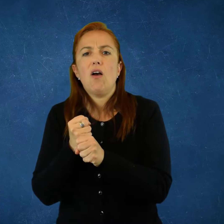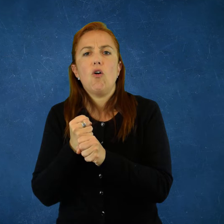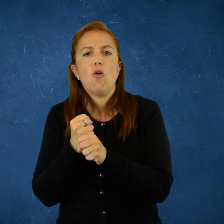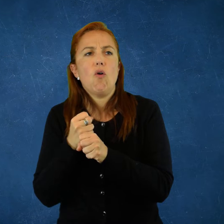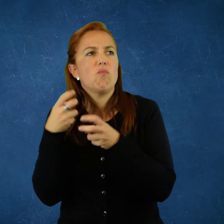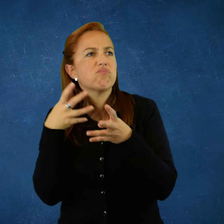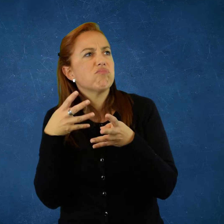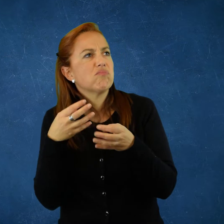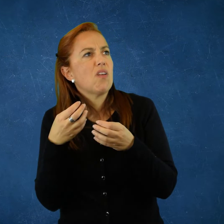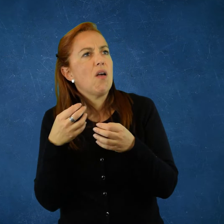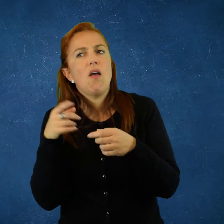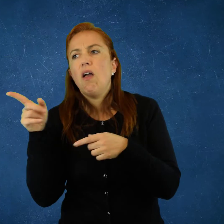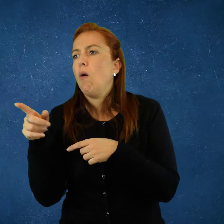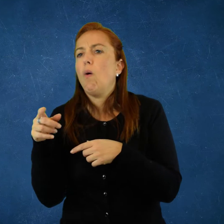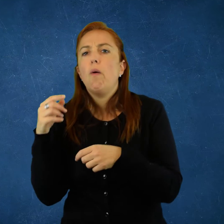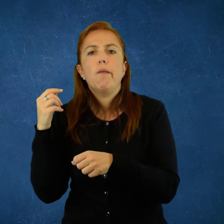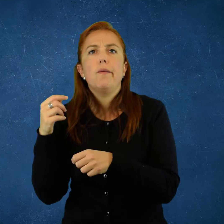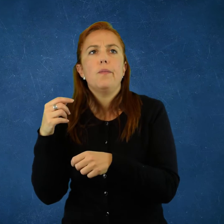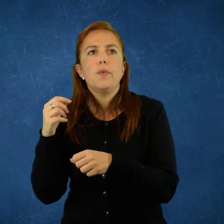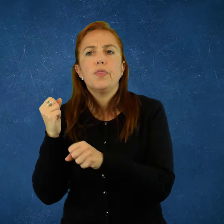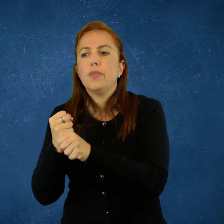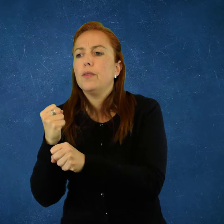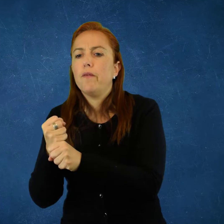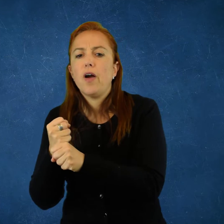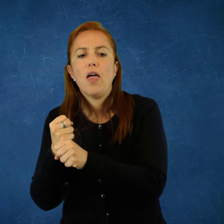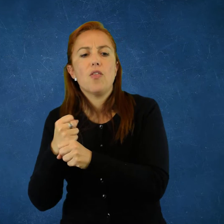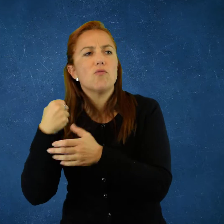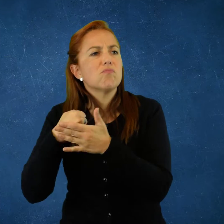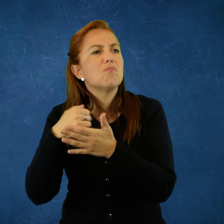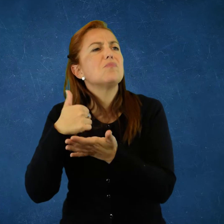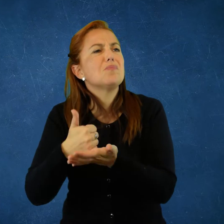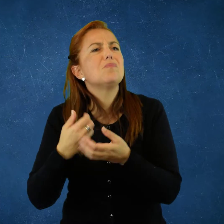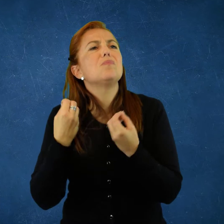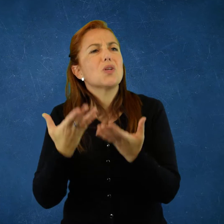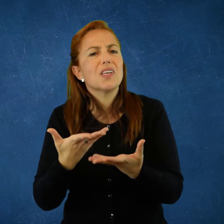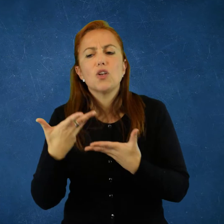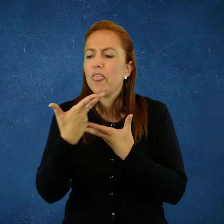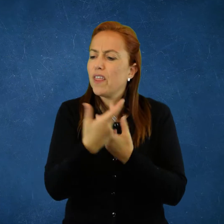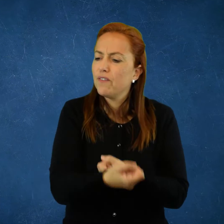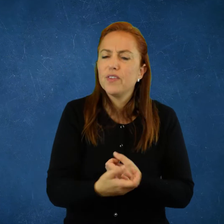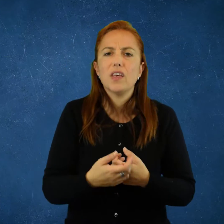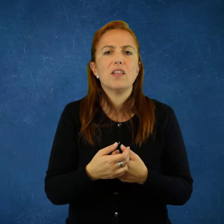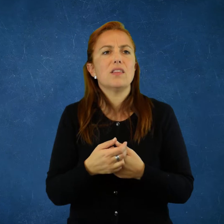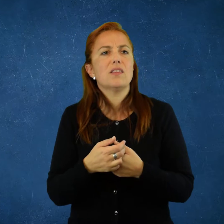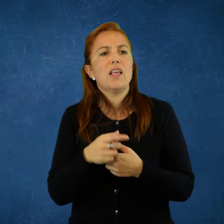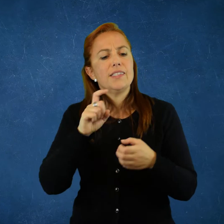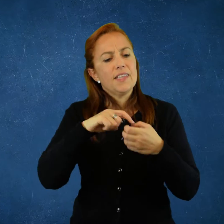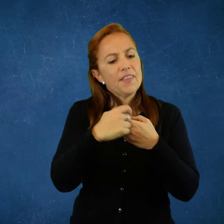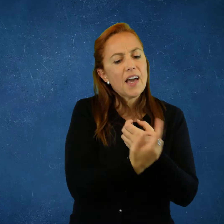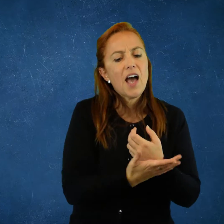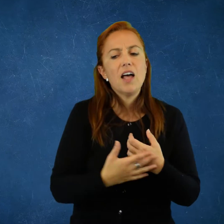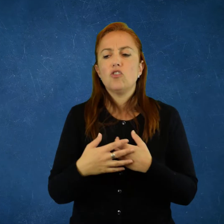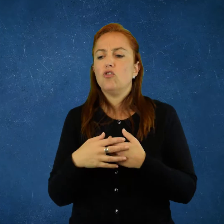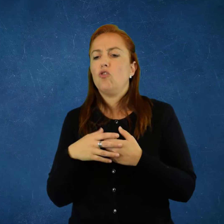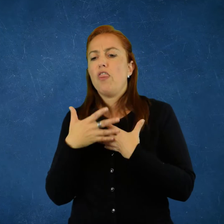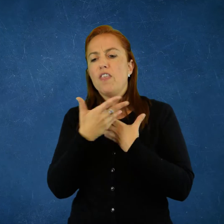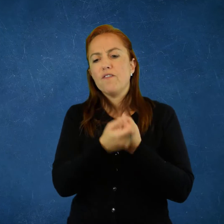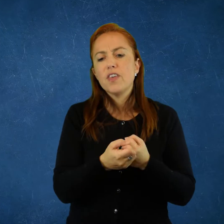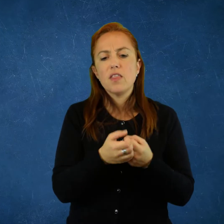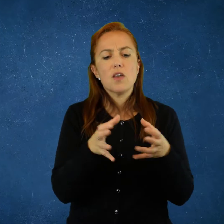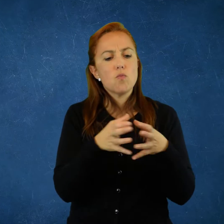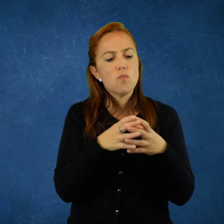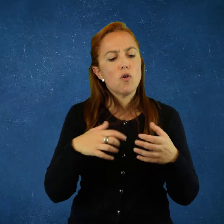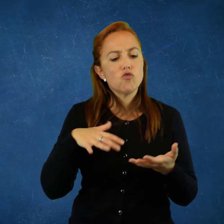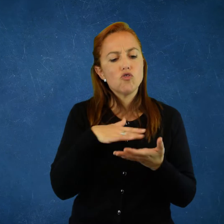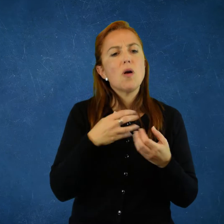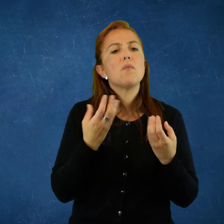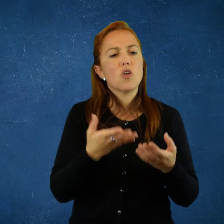es producto del capitalismo. ¿Qué hacen los obreros peleando en ella? ¿Por qué están allí? Tiene que haber otras razones. ¿Por qué no